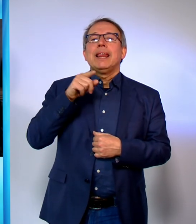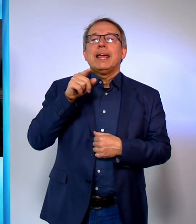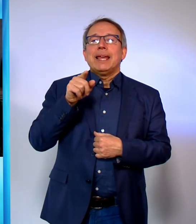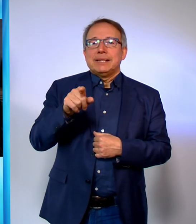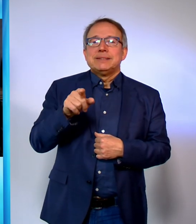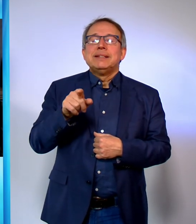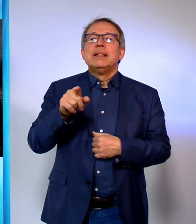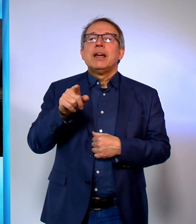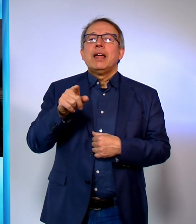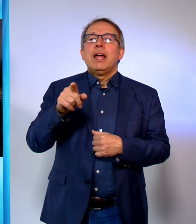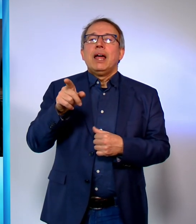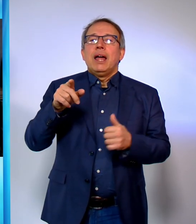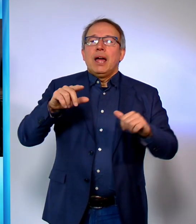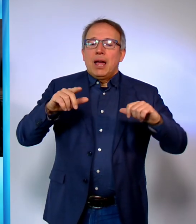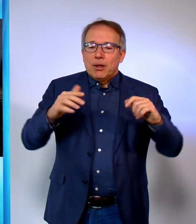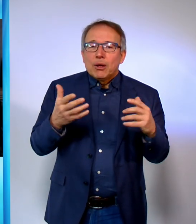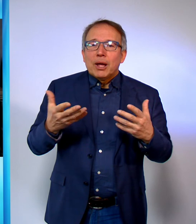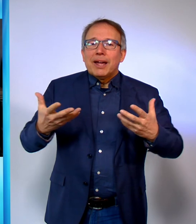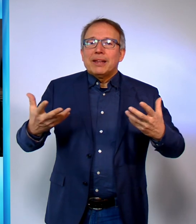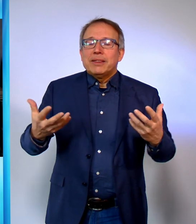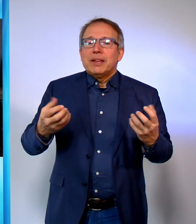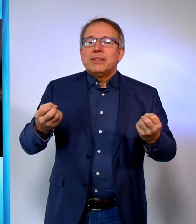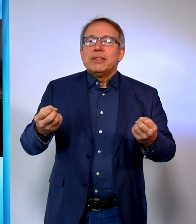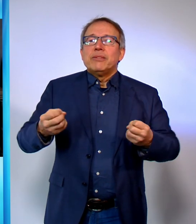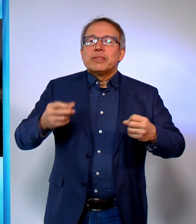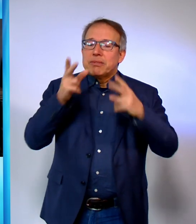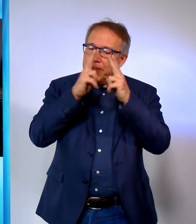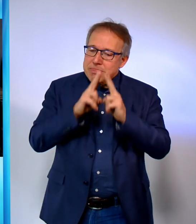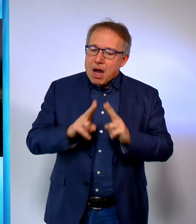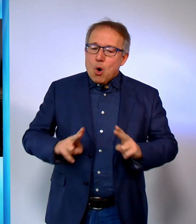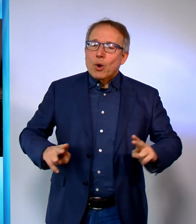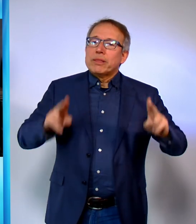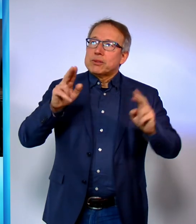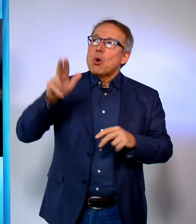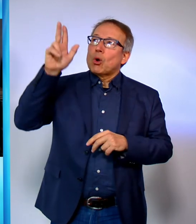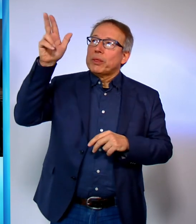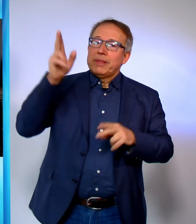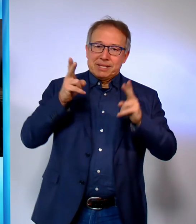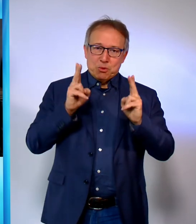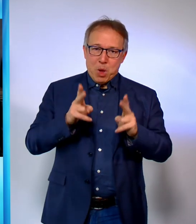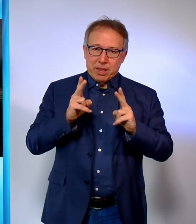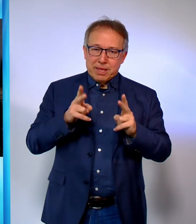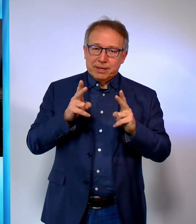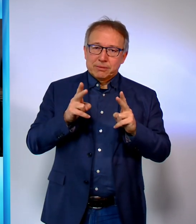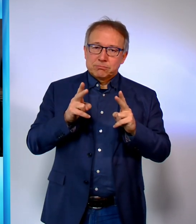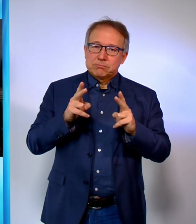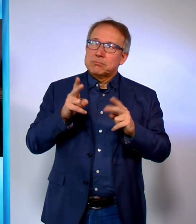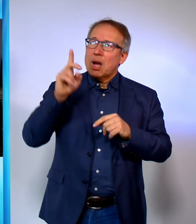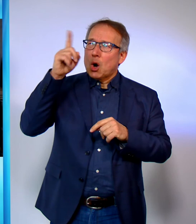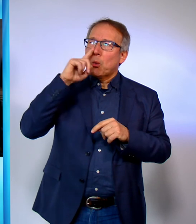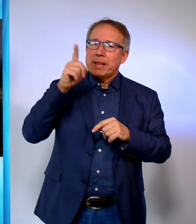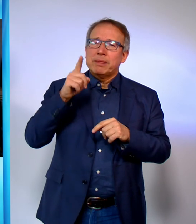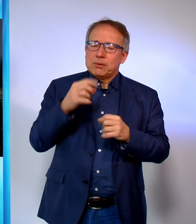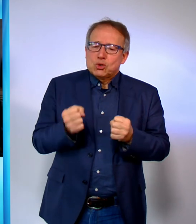Wahrheiten, die man in Dogmen und Moralvorschriften gießen kann. Vertrauen zu ihm ist gefragt, auch wenn es